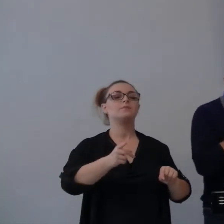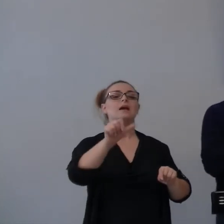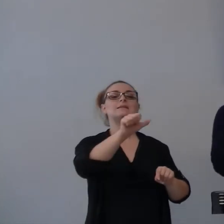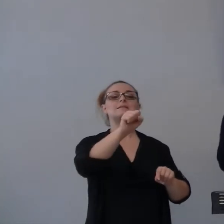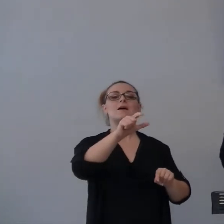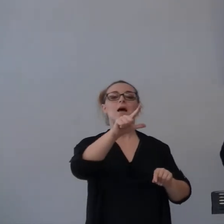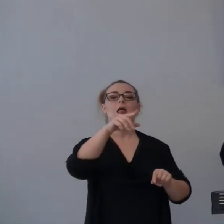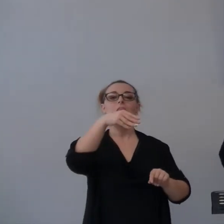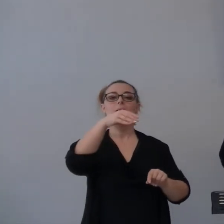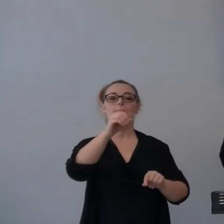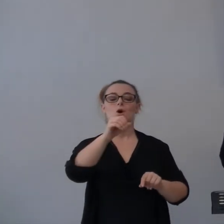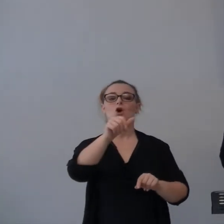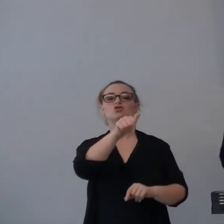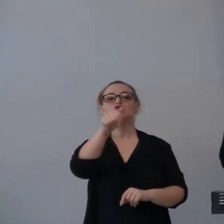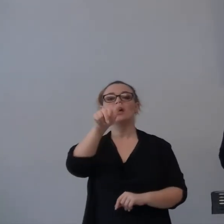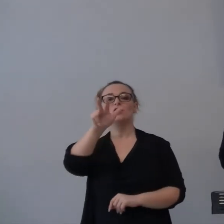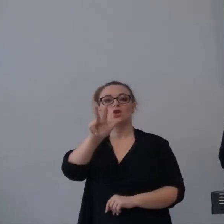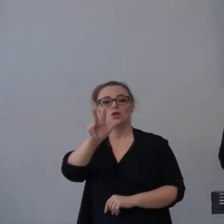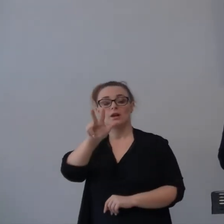versetto 9.